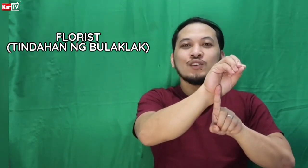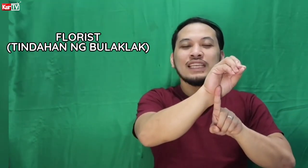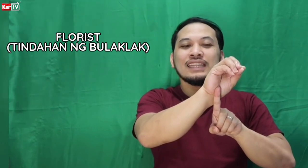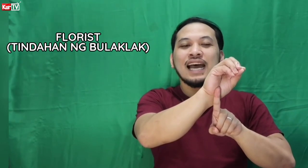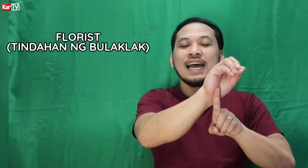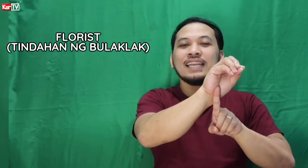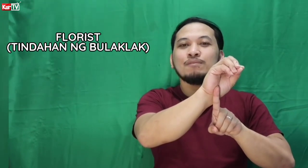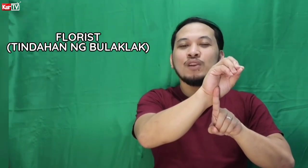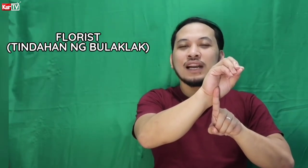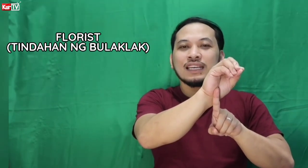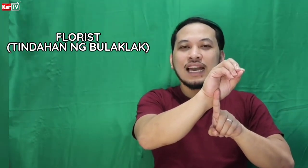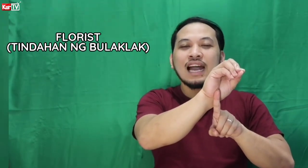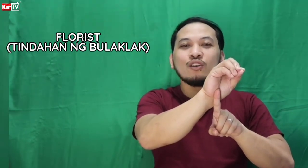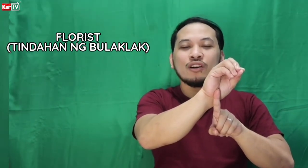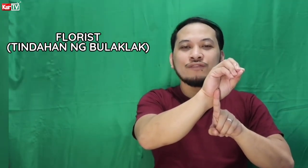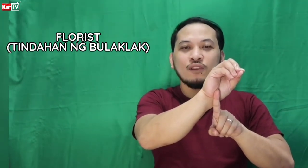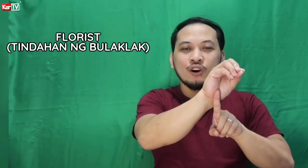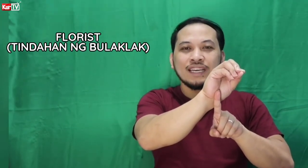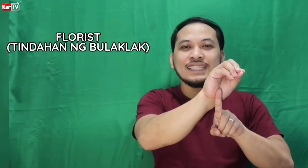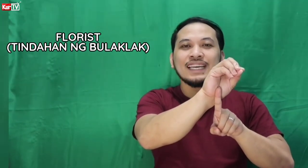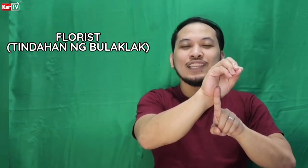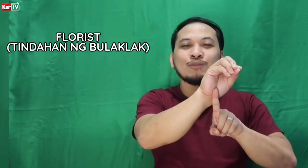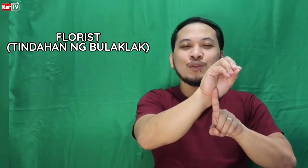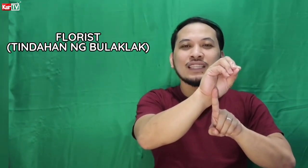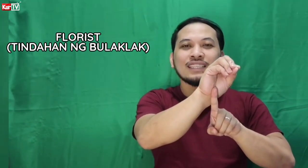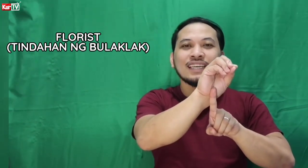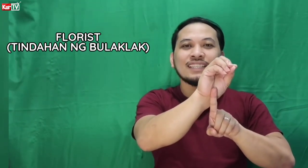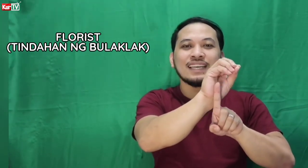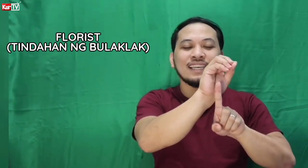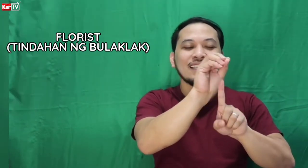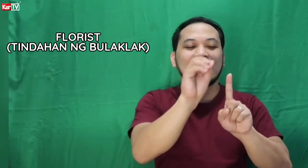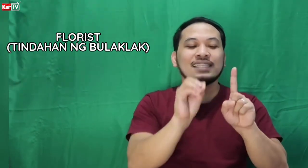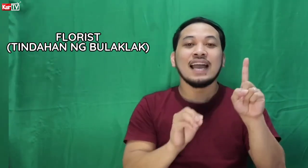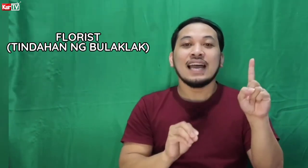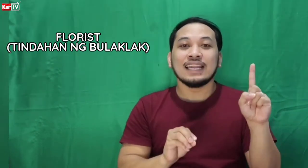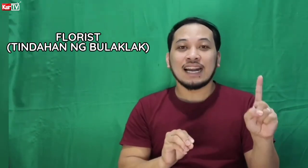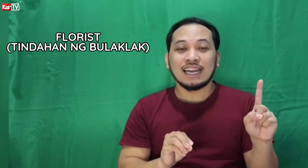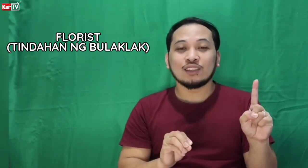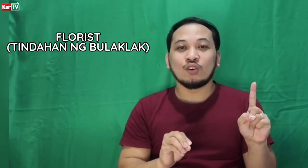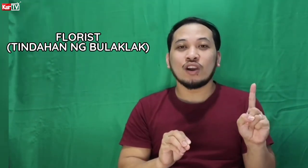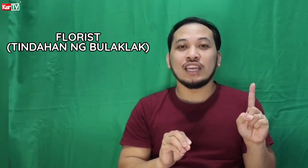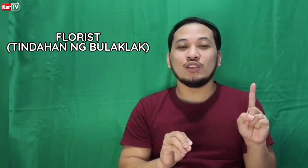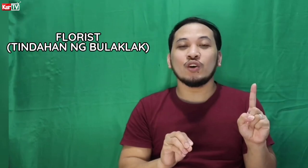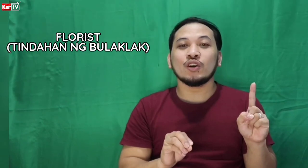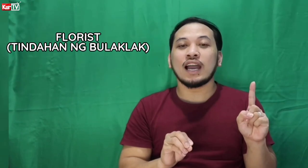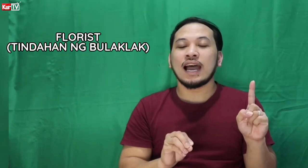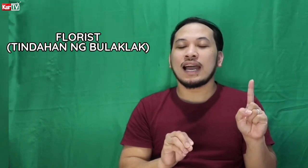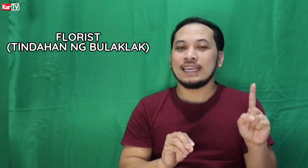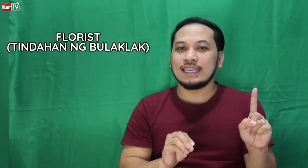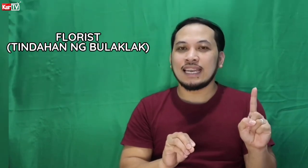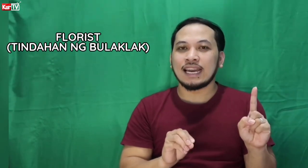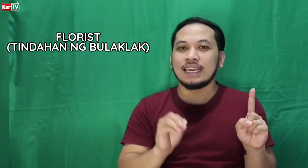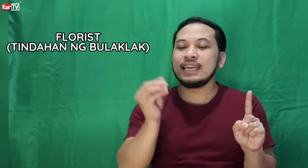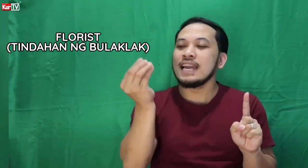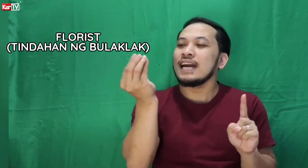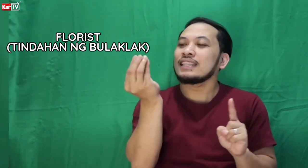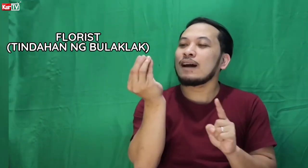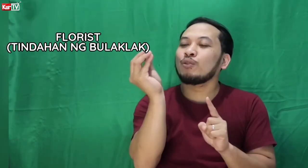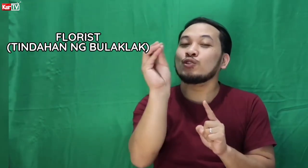So tindahan ng bulakla or Flores. Ganito po natin siya isisenyas. Nakaganito ang inyong hahilalaki. Tapos